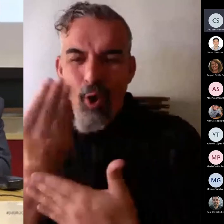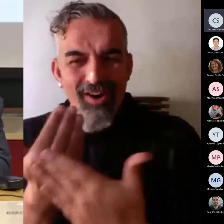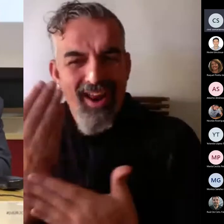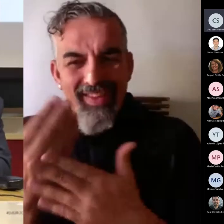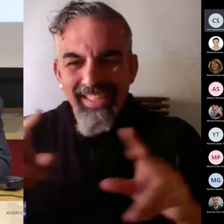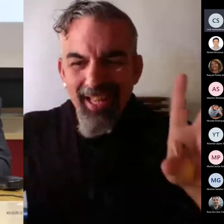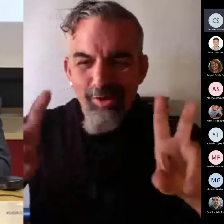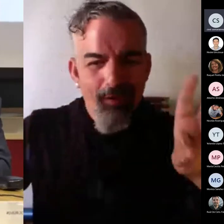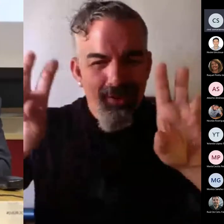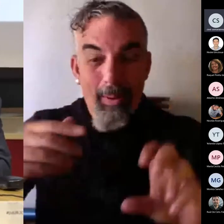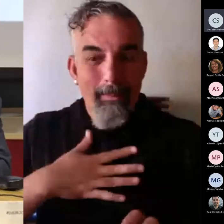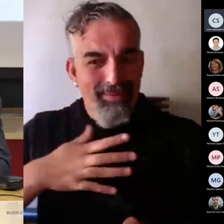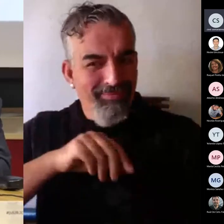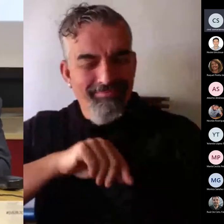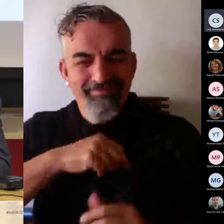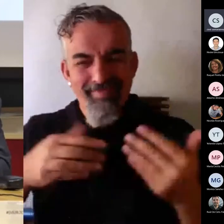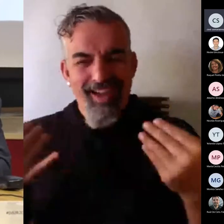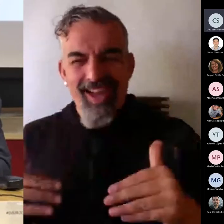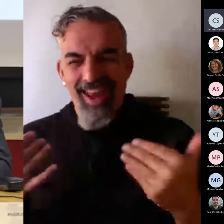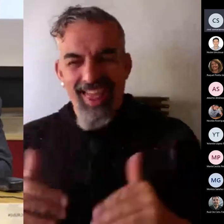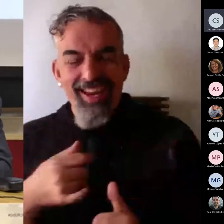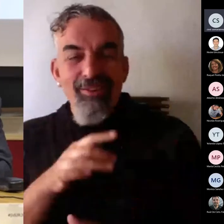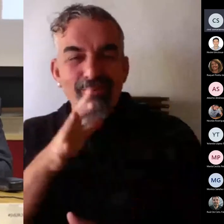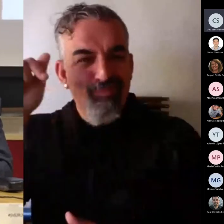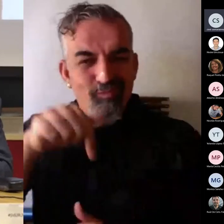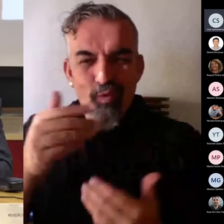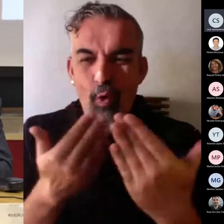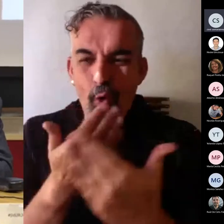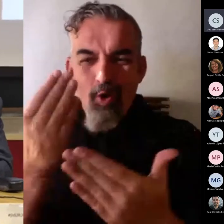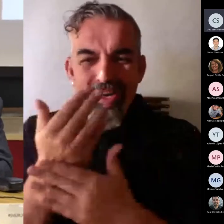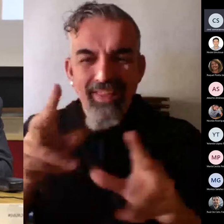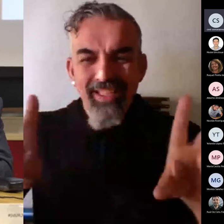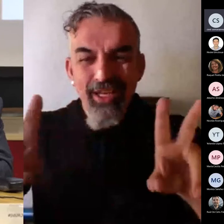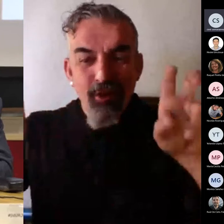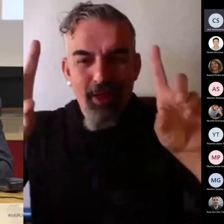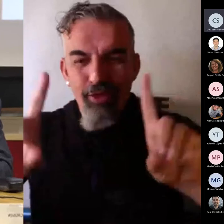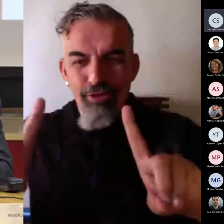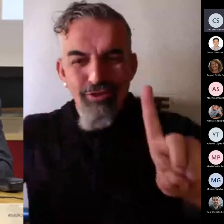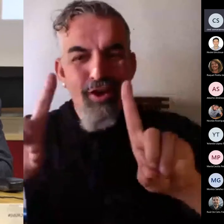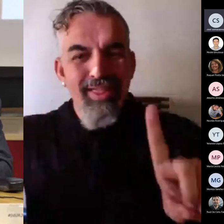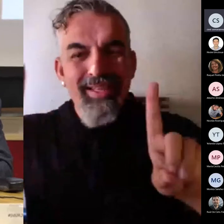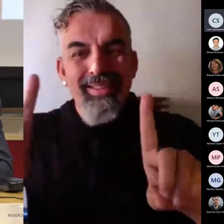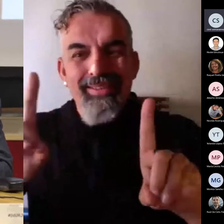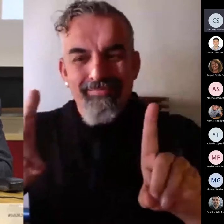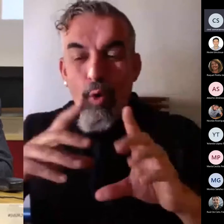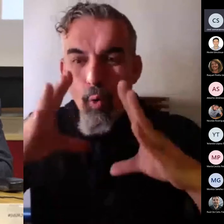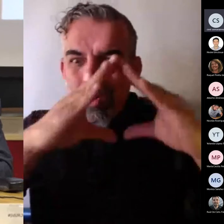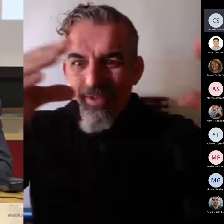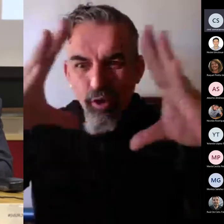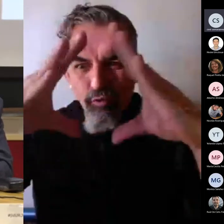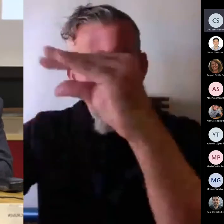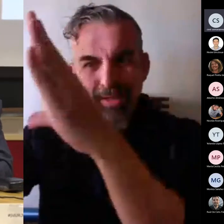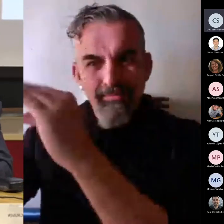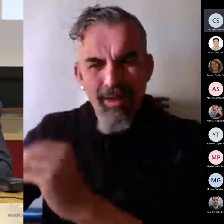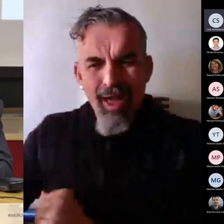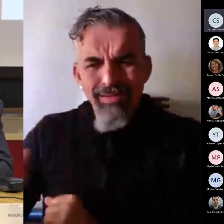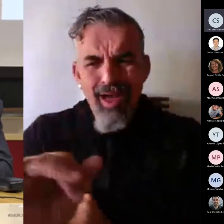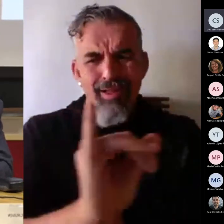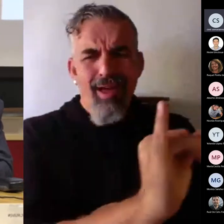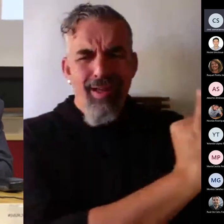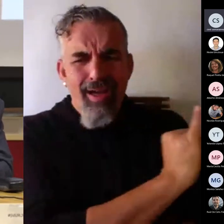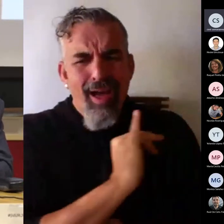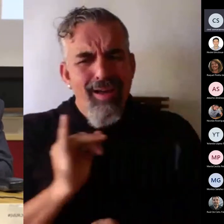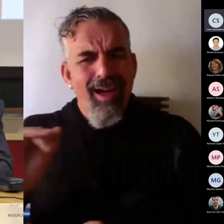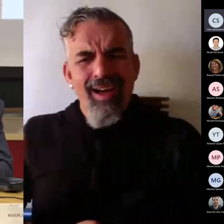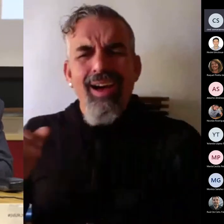Es una alegría para mí que las jornadas de innovación docentes se extiendan en la mayoría de las universidades. Yo creo que es uno de los